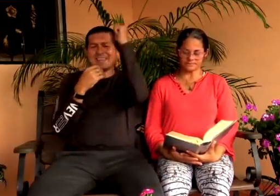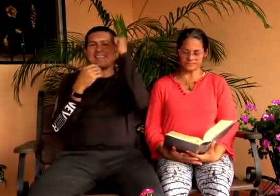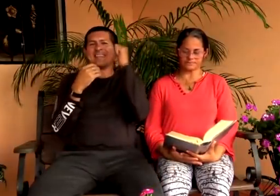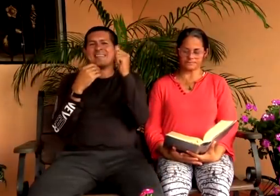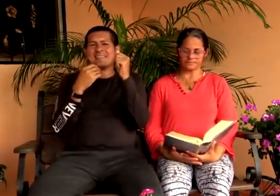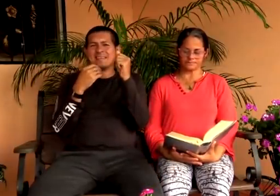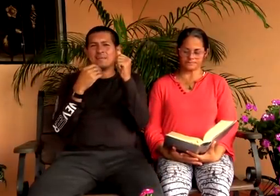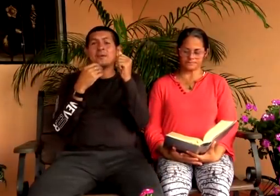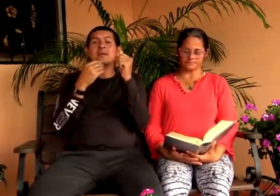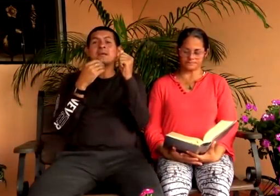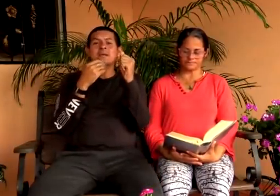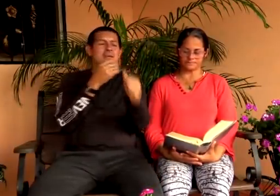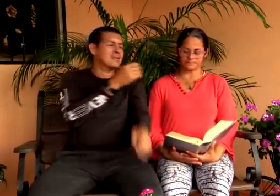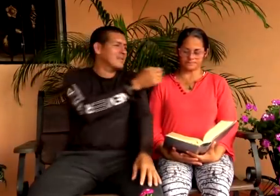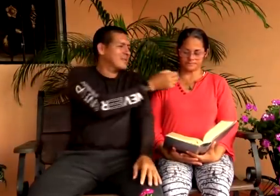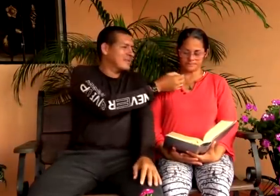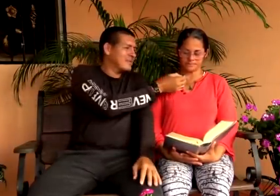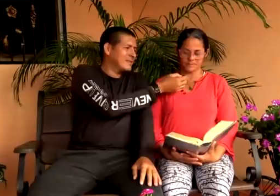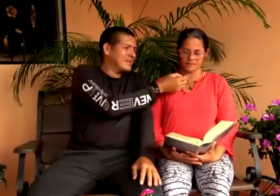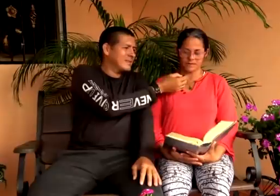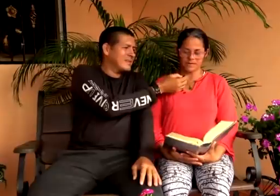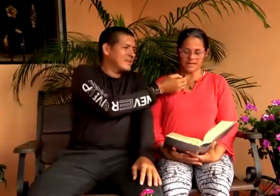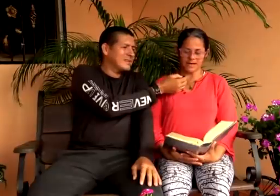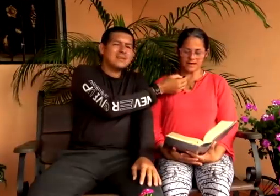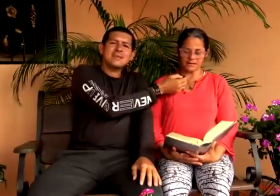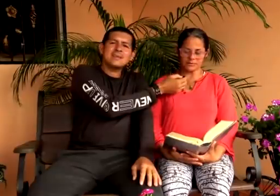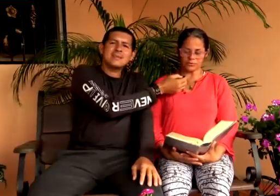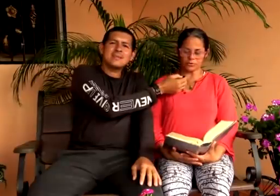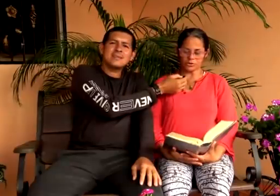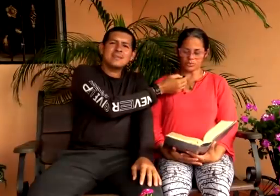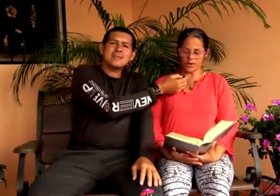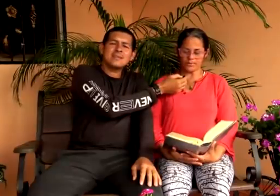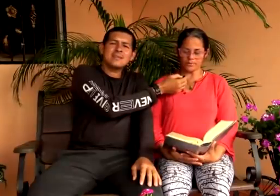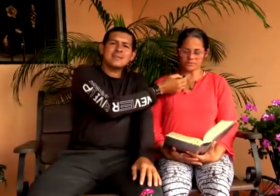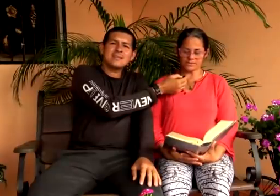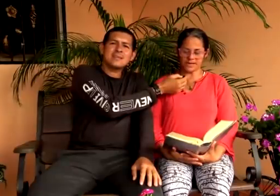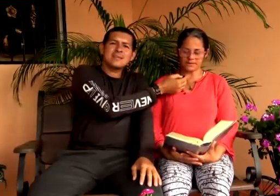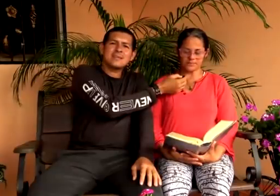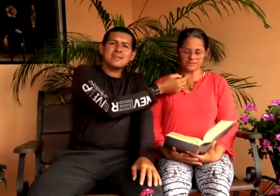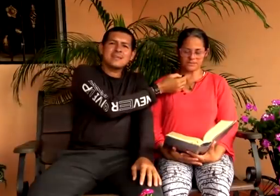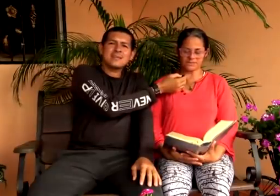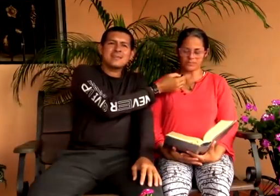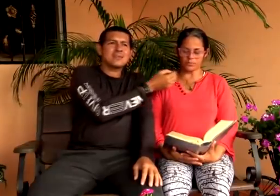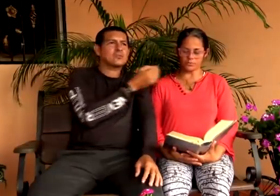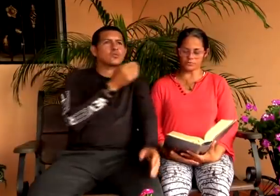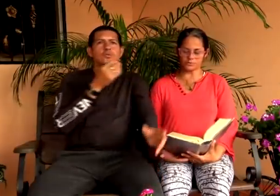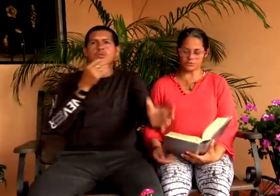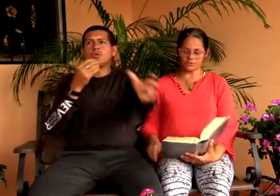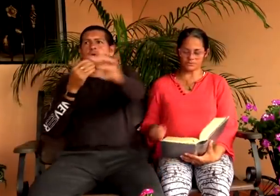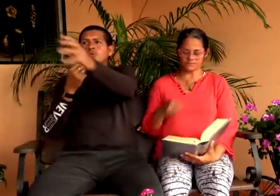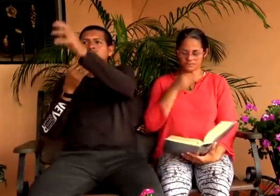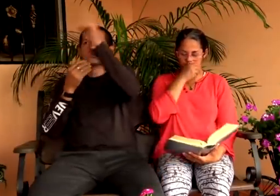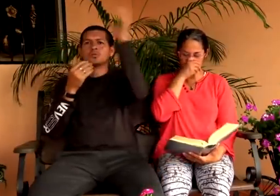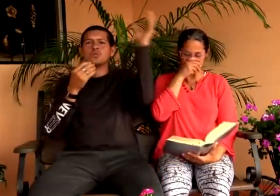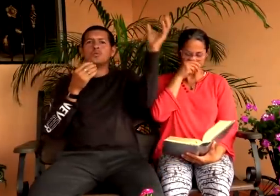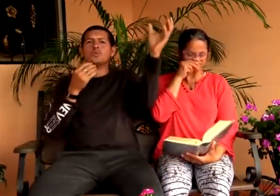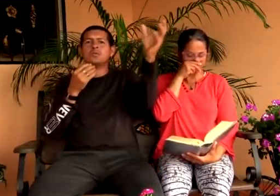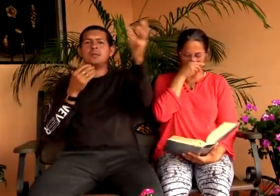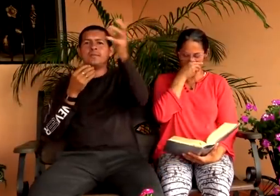vayan pande y hagan que todos los pueblos sean mis discípulos todos